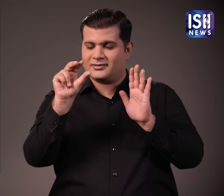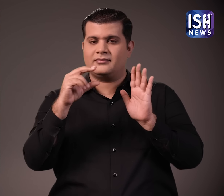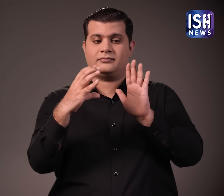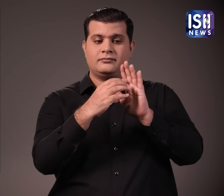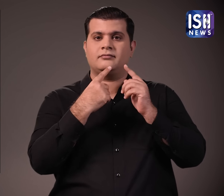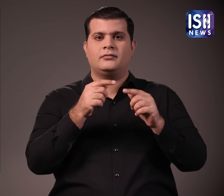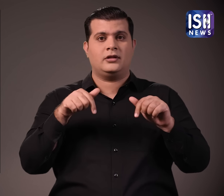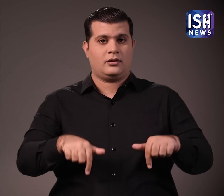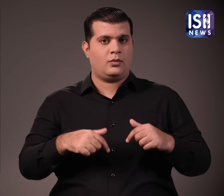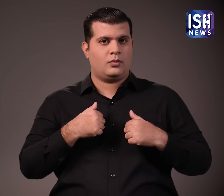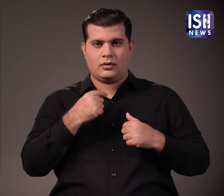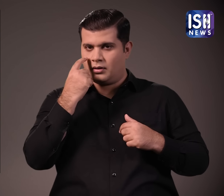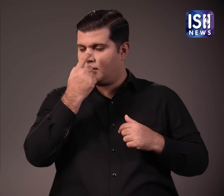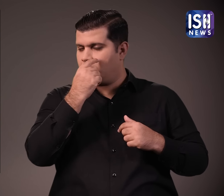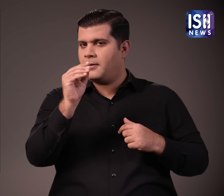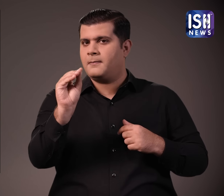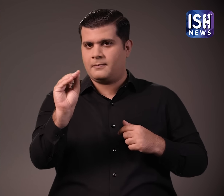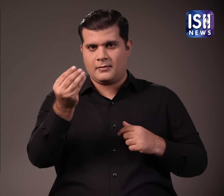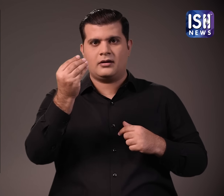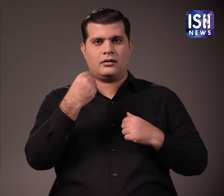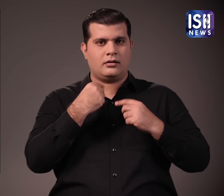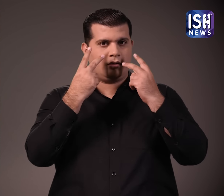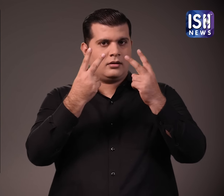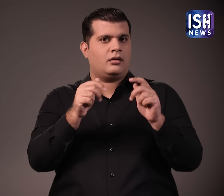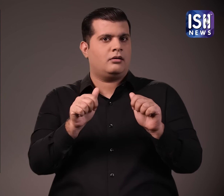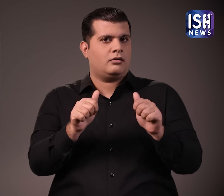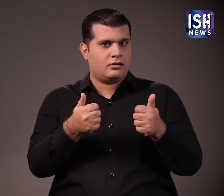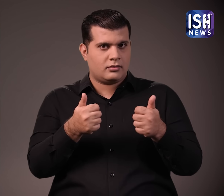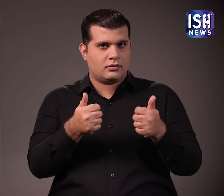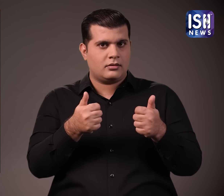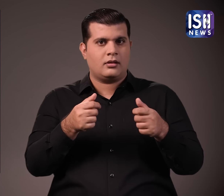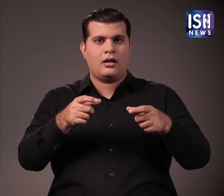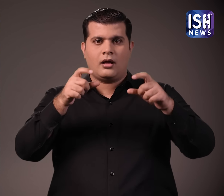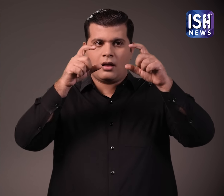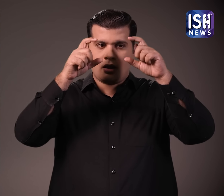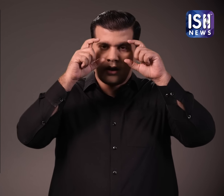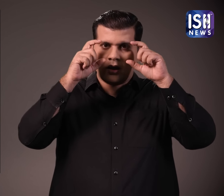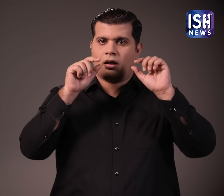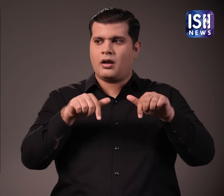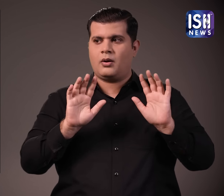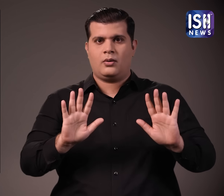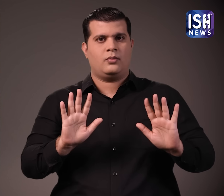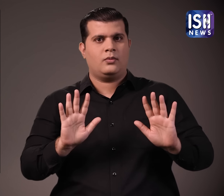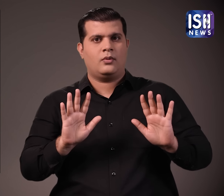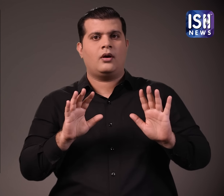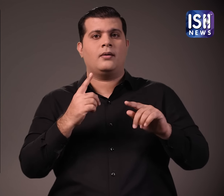और इसे कैप्शन दिया अब बहतर है और ठीक हो रही हूँ आपके प्यार और आशरवात के लिए धन्यवाद